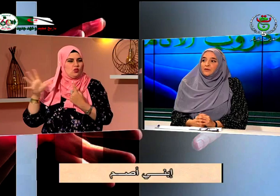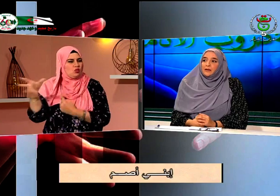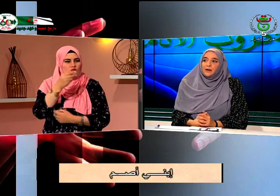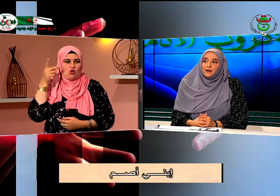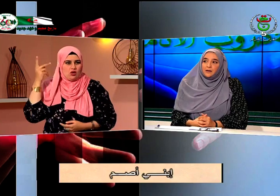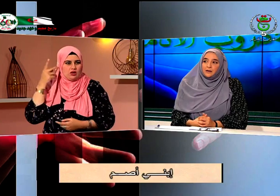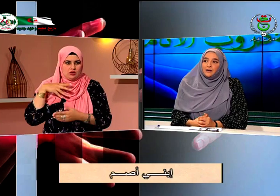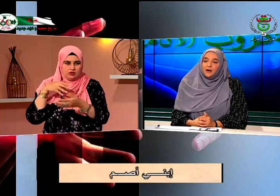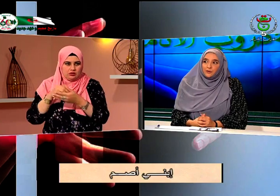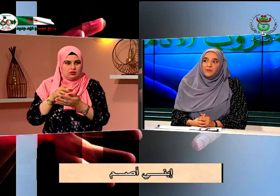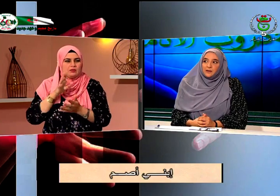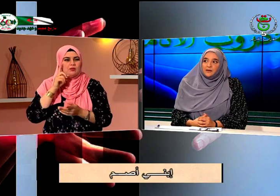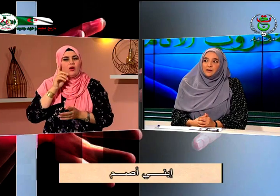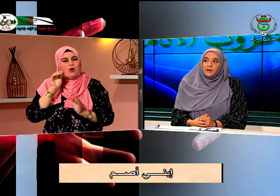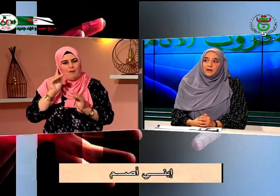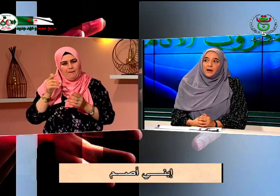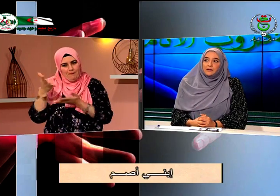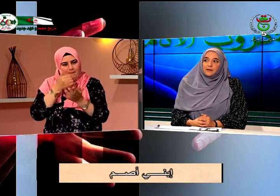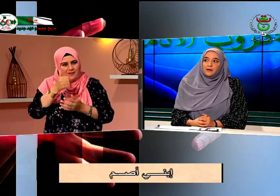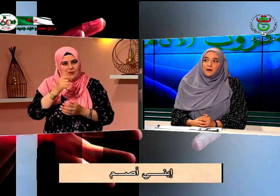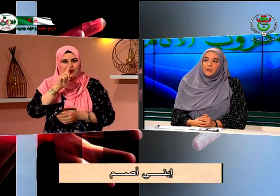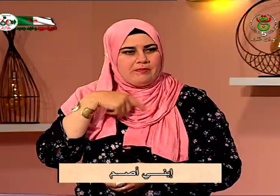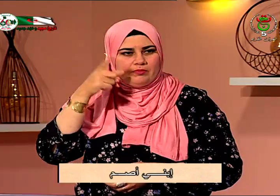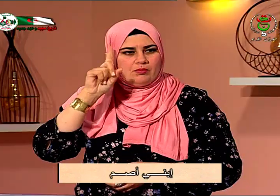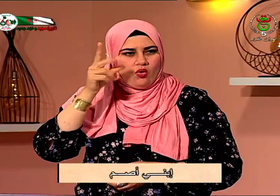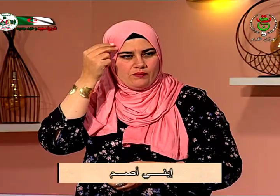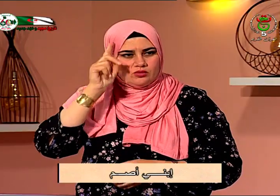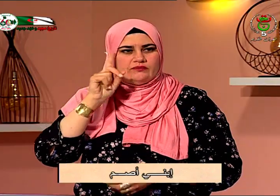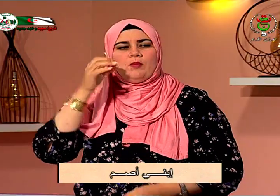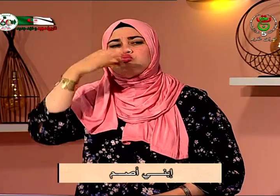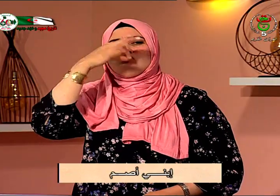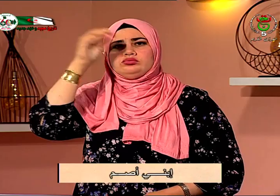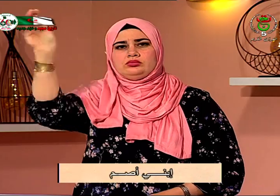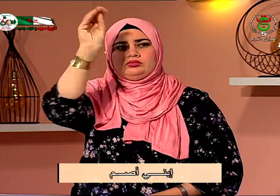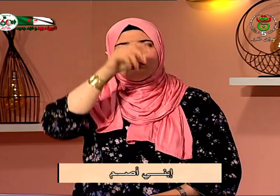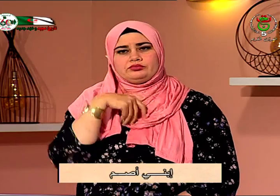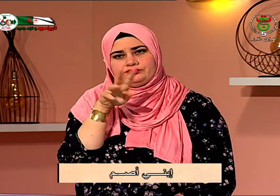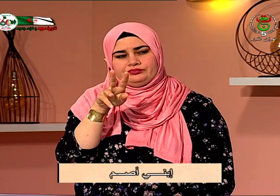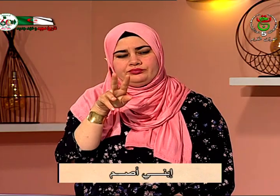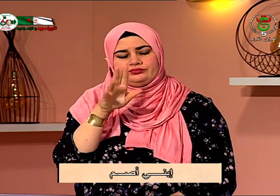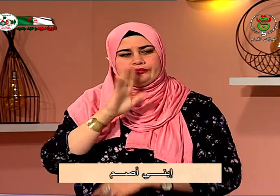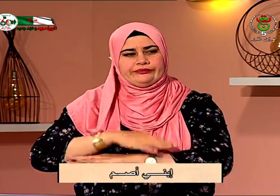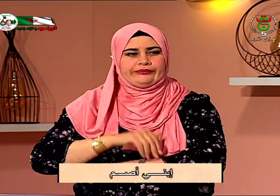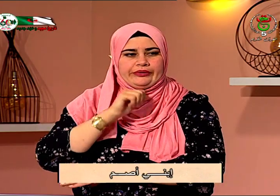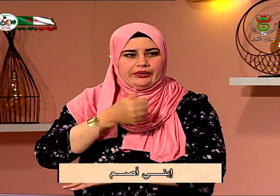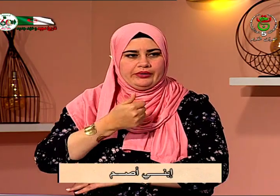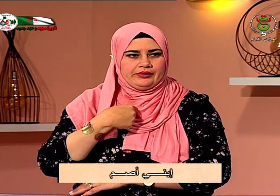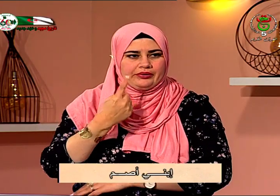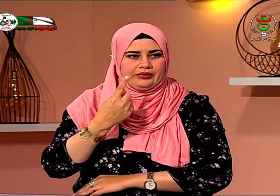لا التحقت بمدرسة عادية مع أطفال عاديين لكني لم أكن أفهم لأن الأستاذة كانت تقوم